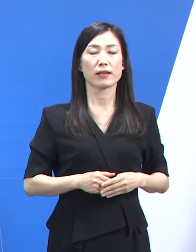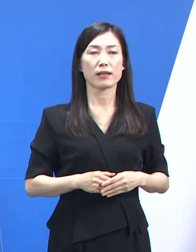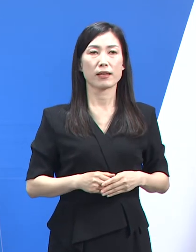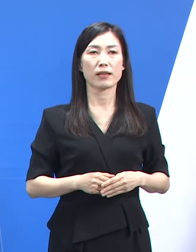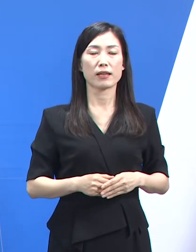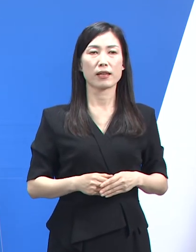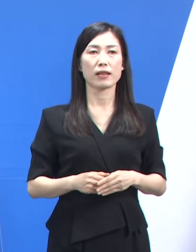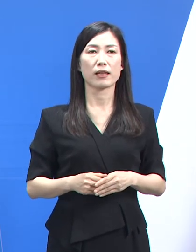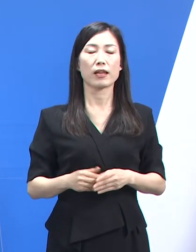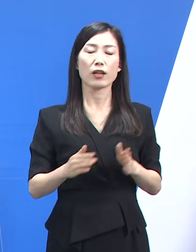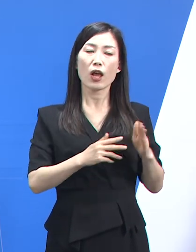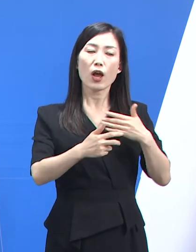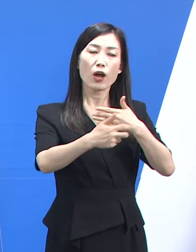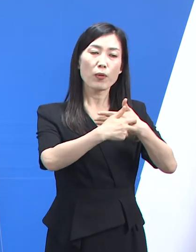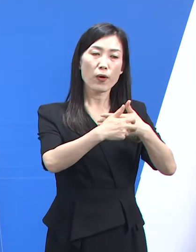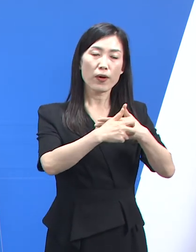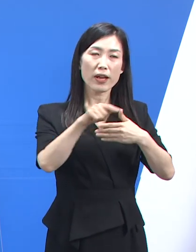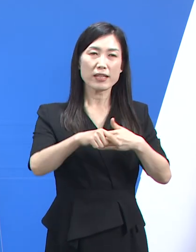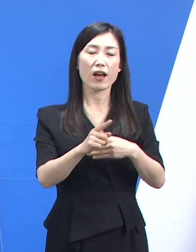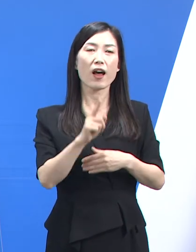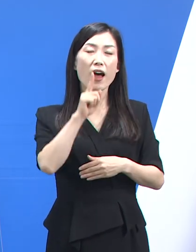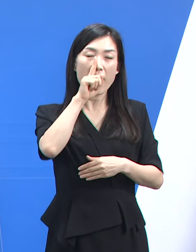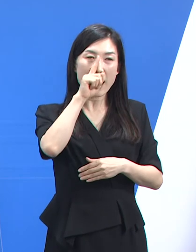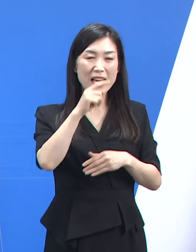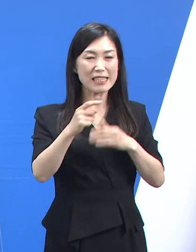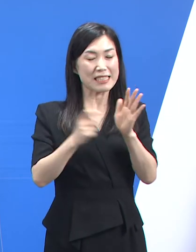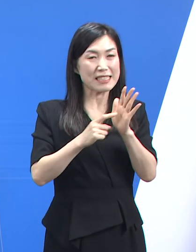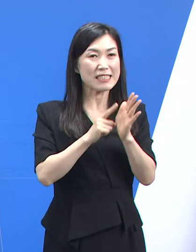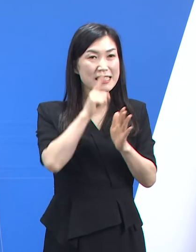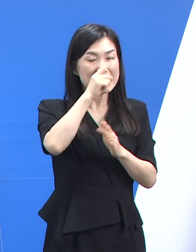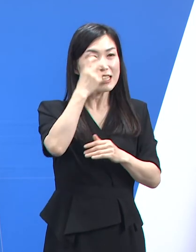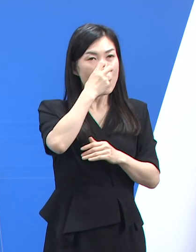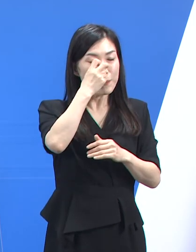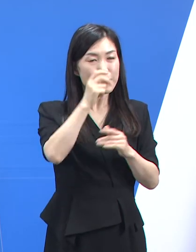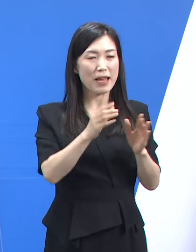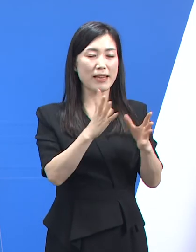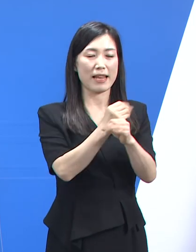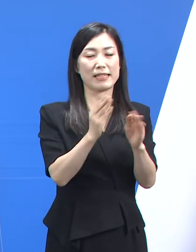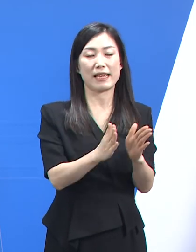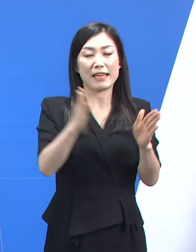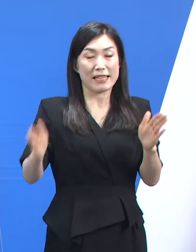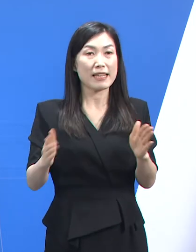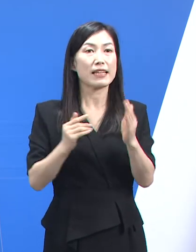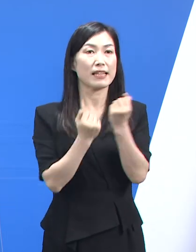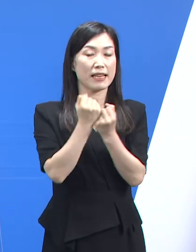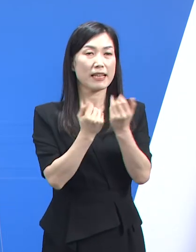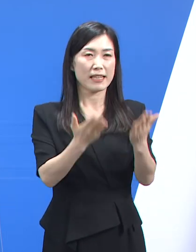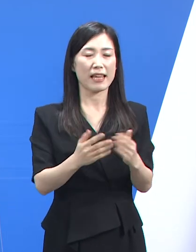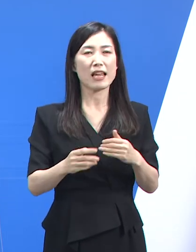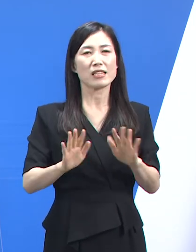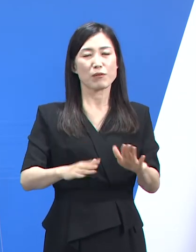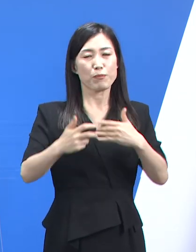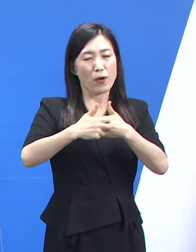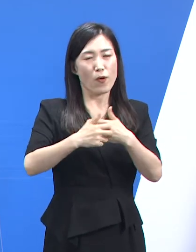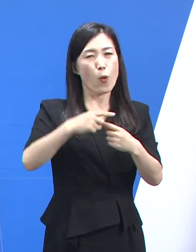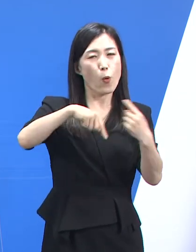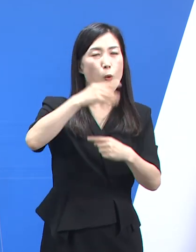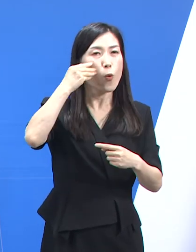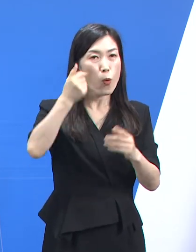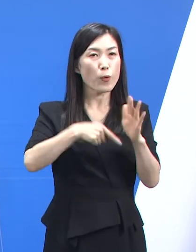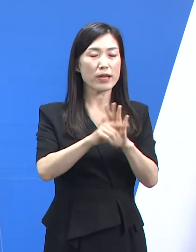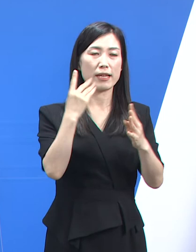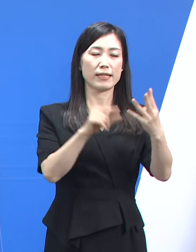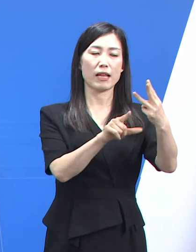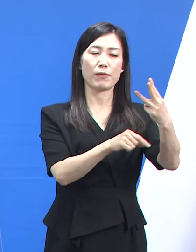다음, 의료기관 신속항원검사 확진 인정 연장 관련입니다. 신속항원검사 및 치료 연기를 위해 지난 3월